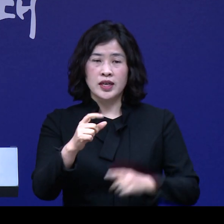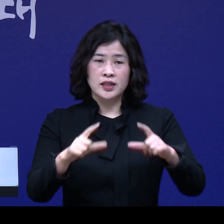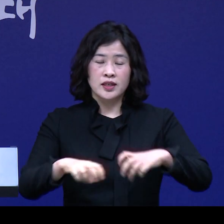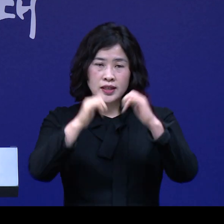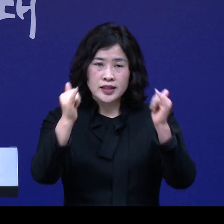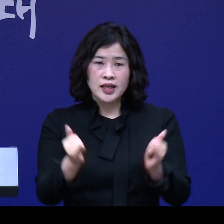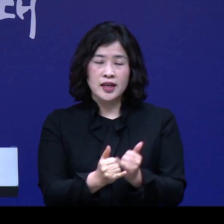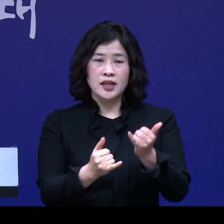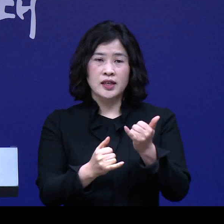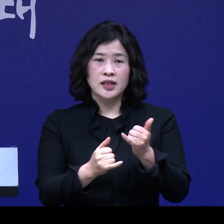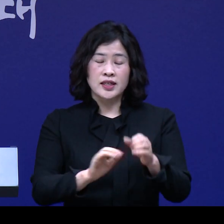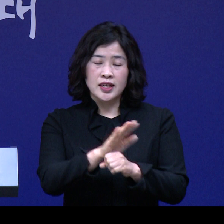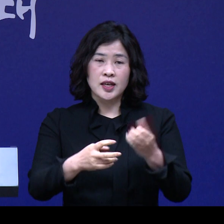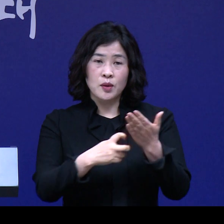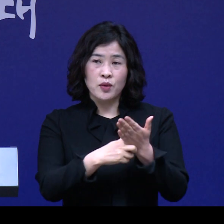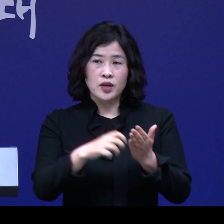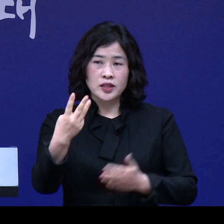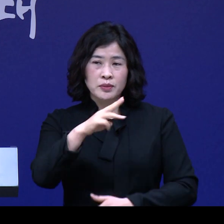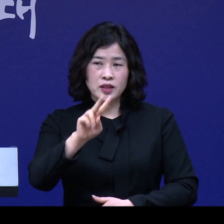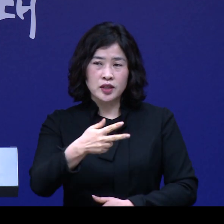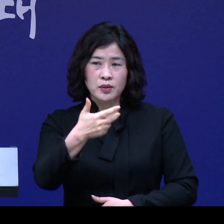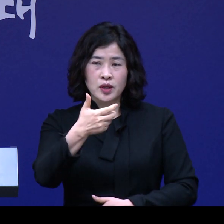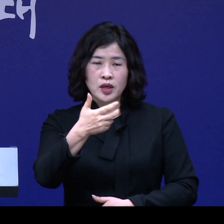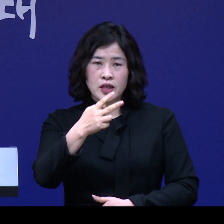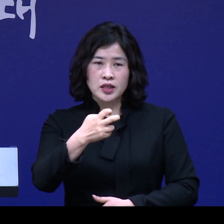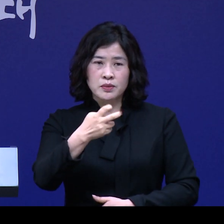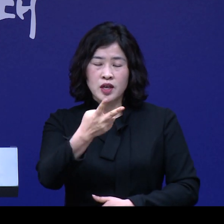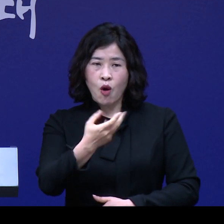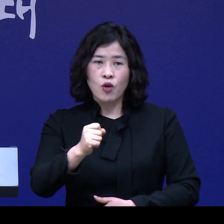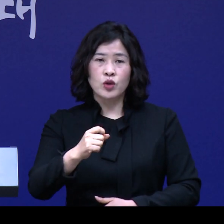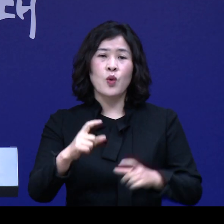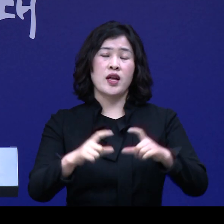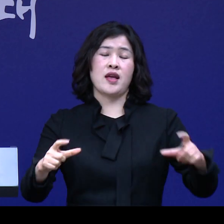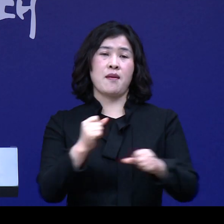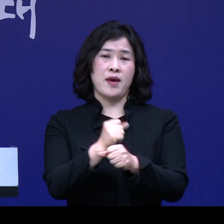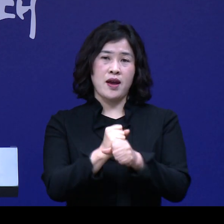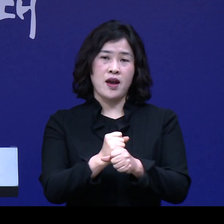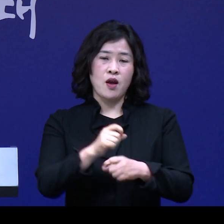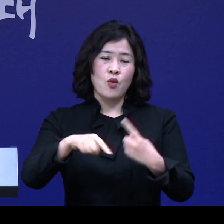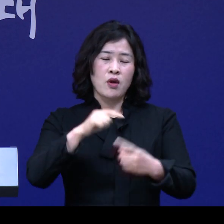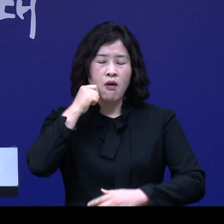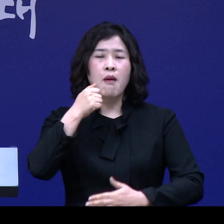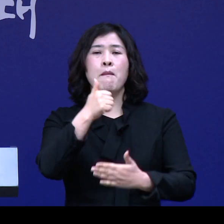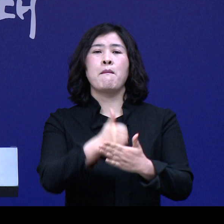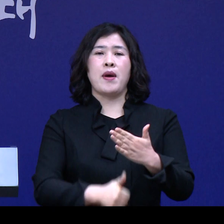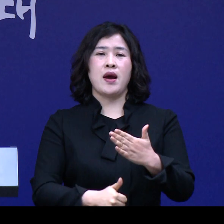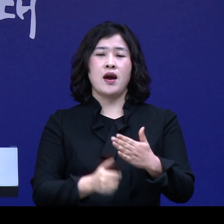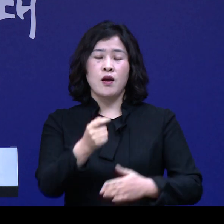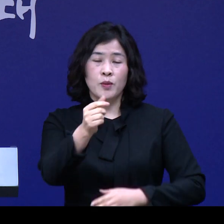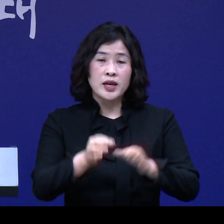지역사랑상품권 3,725억 원 확대 발행 등 경영난을 겪고 있는